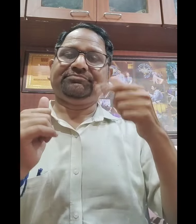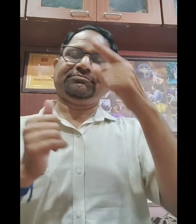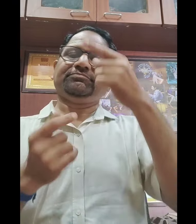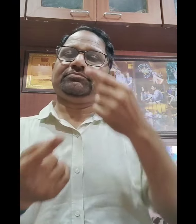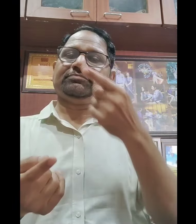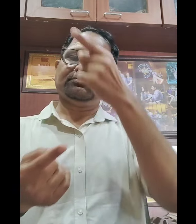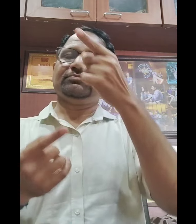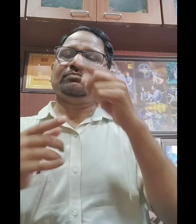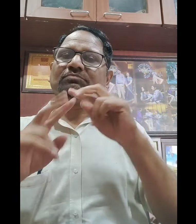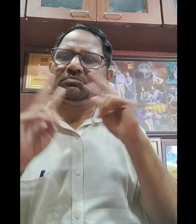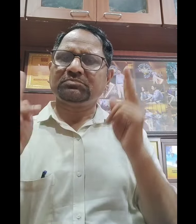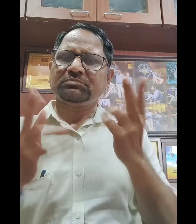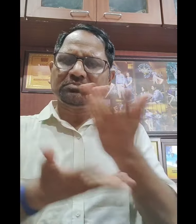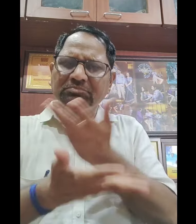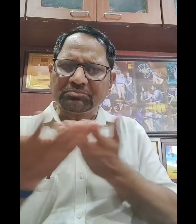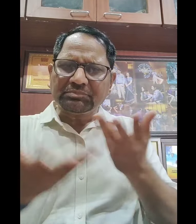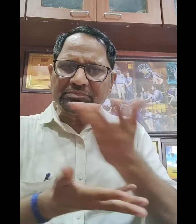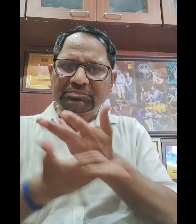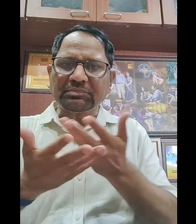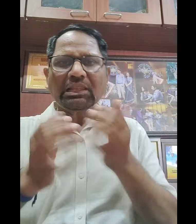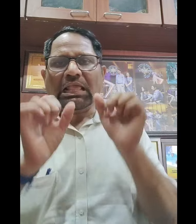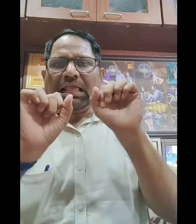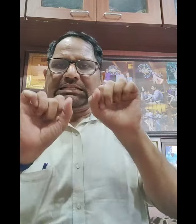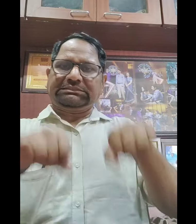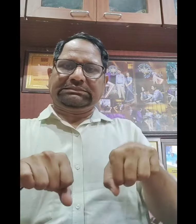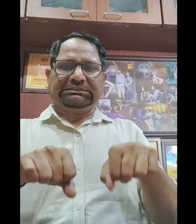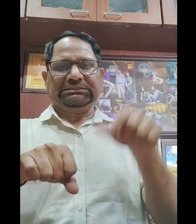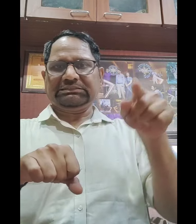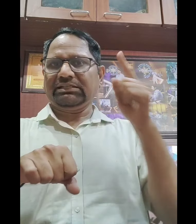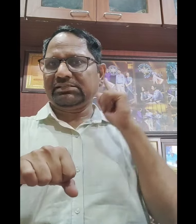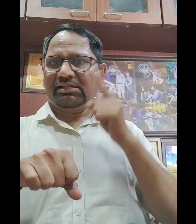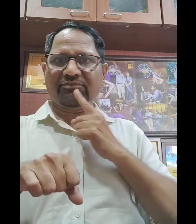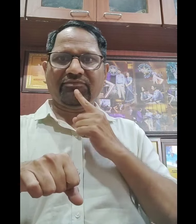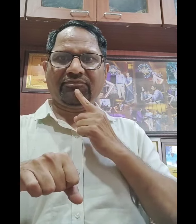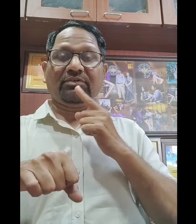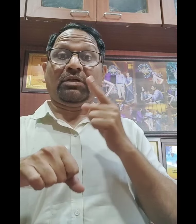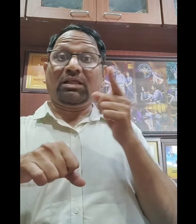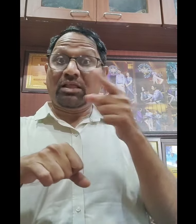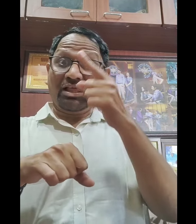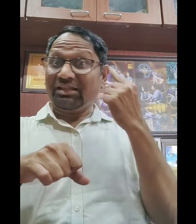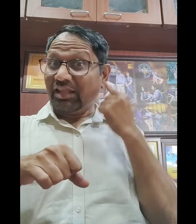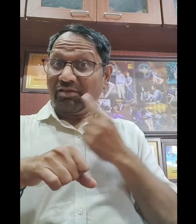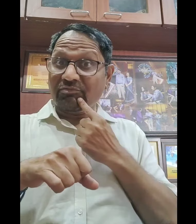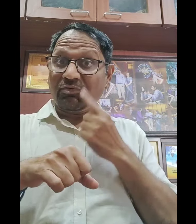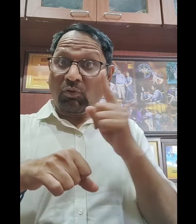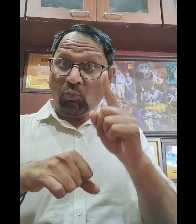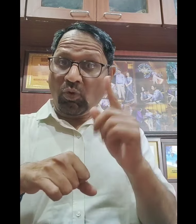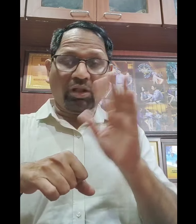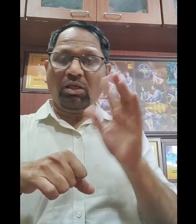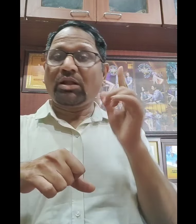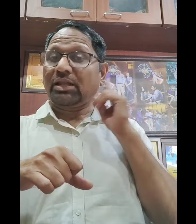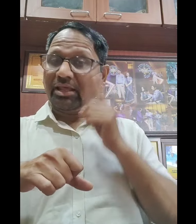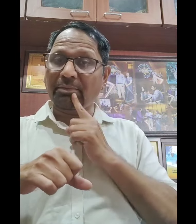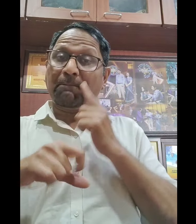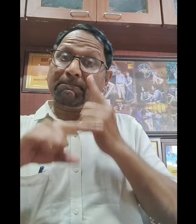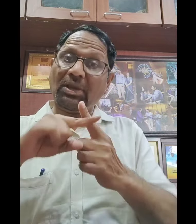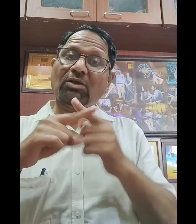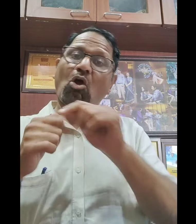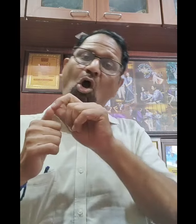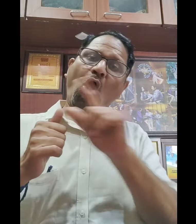दिव्यांग सशक्ति करन विभाग को यह पत्र भीजा था और यह सहमती बनी, डेफ और जो